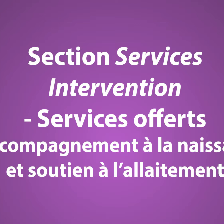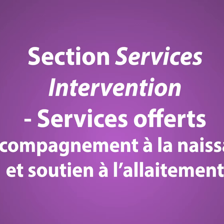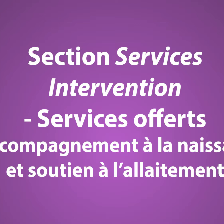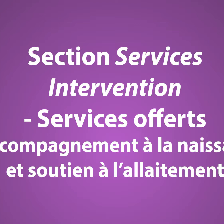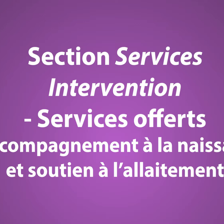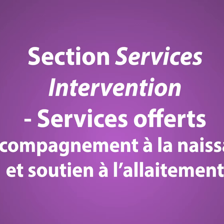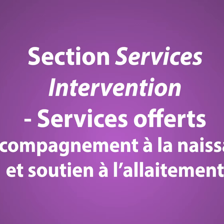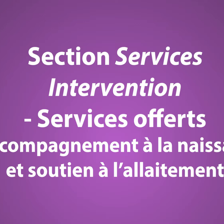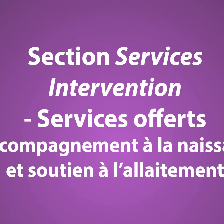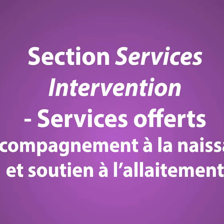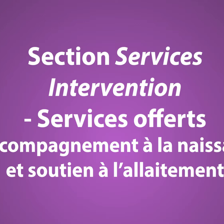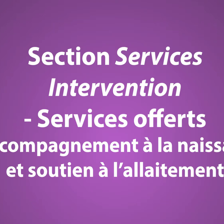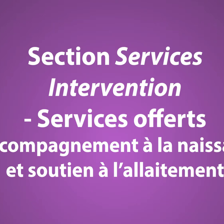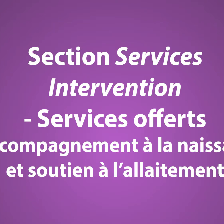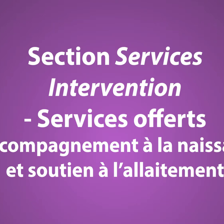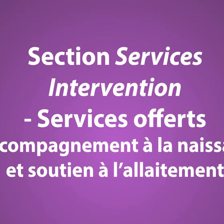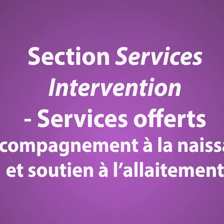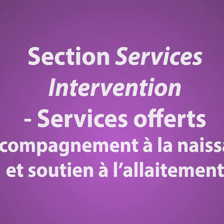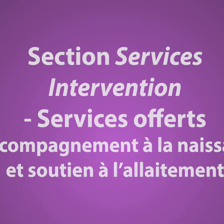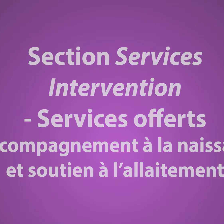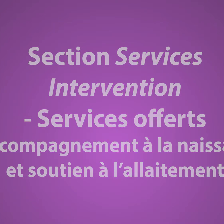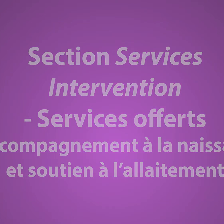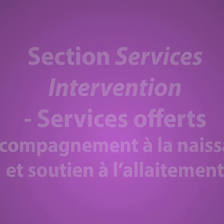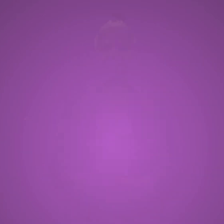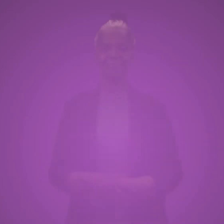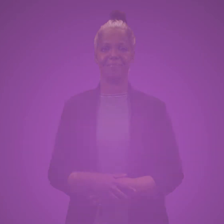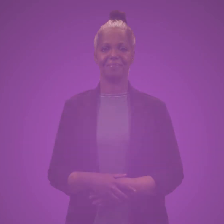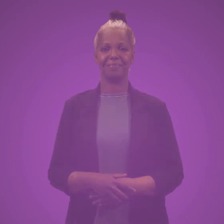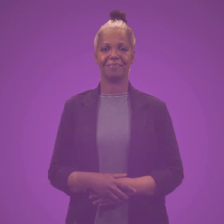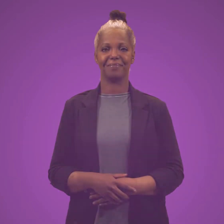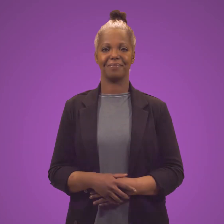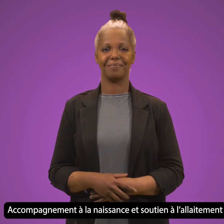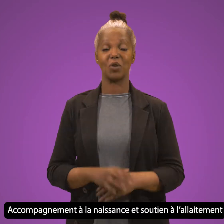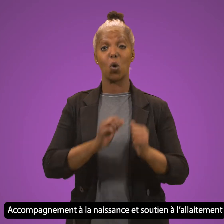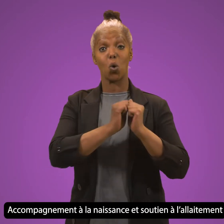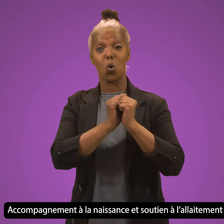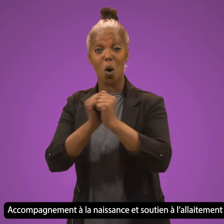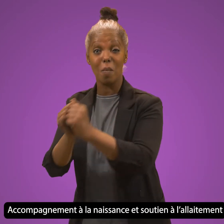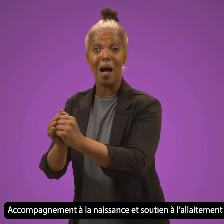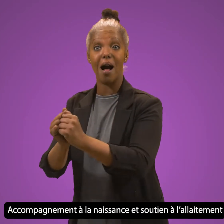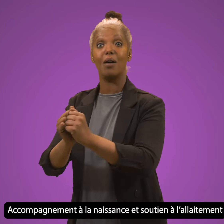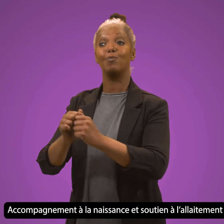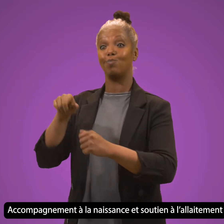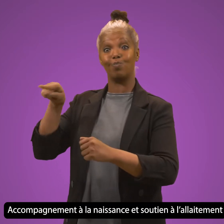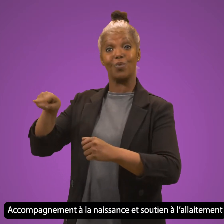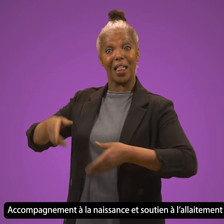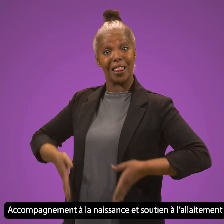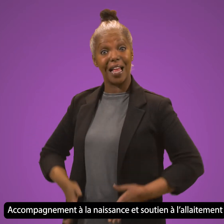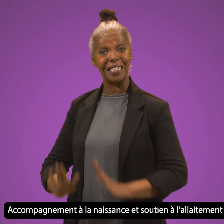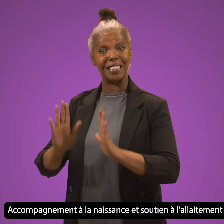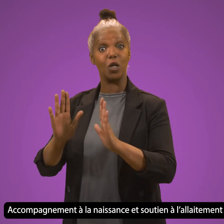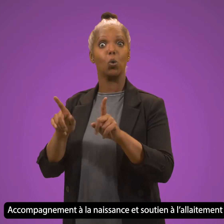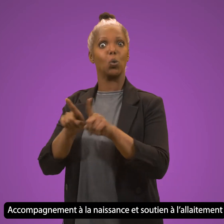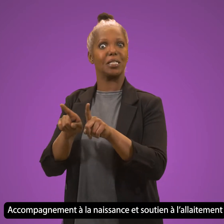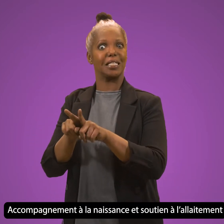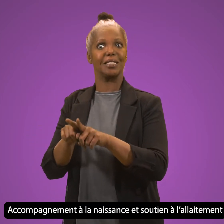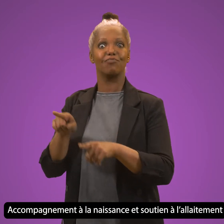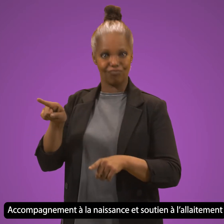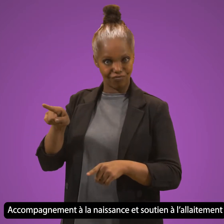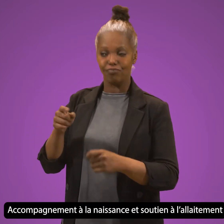Section Services – Interventions Accompagnement à la naissance et soutien à l'allaitement